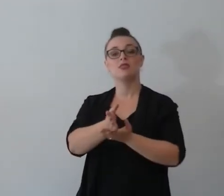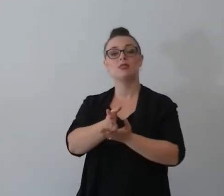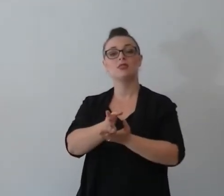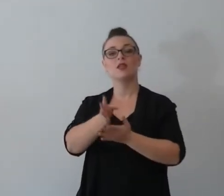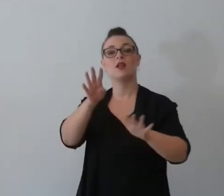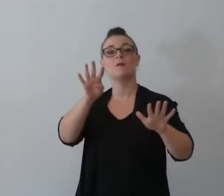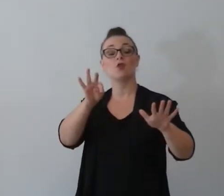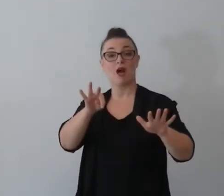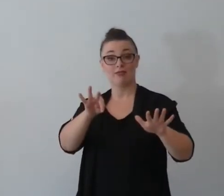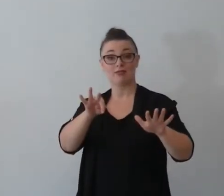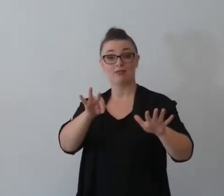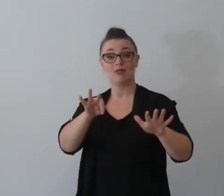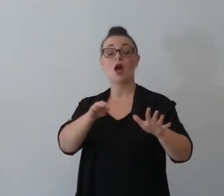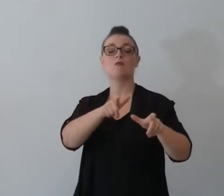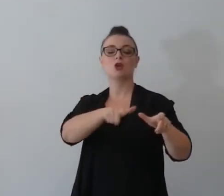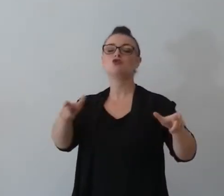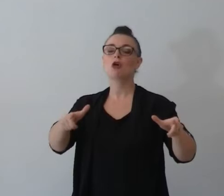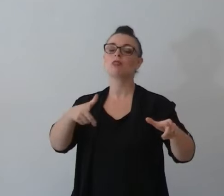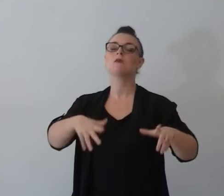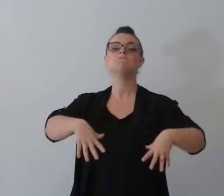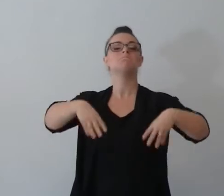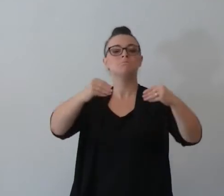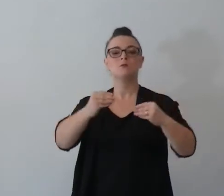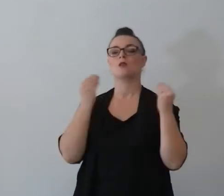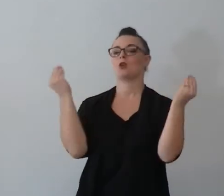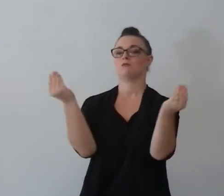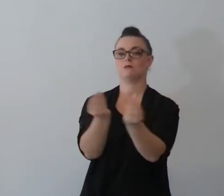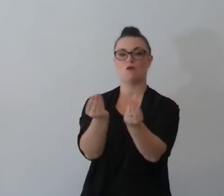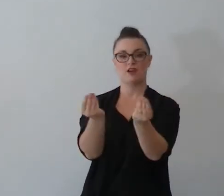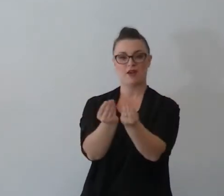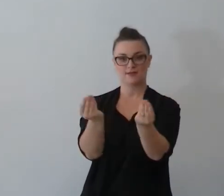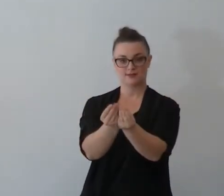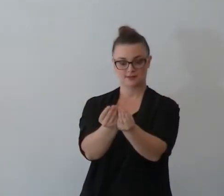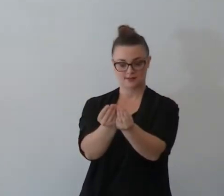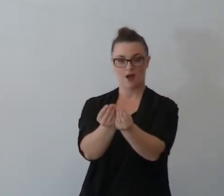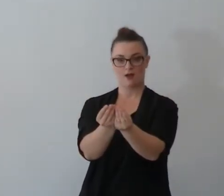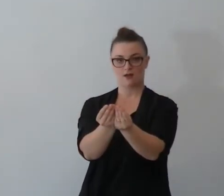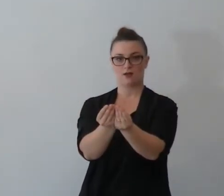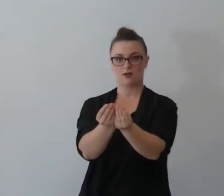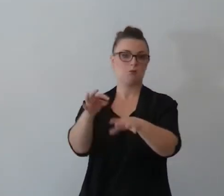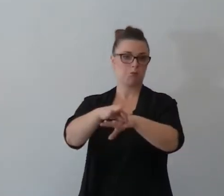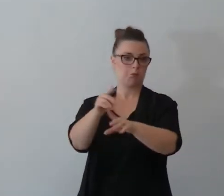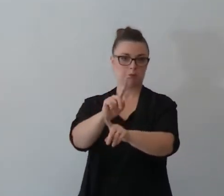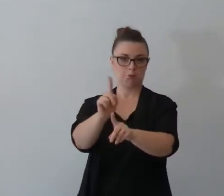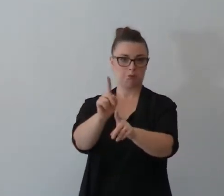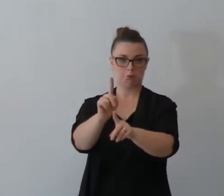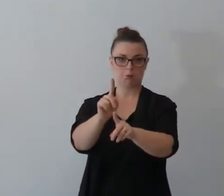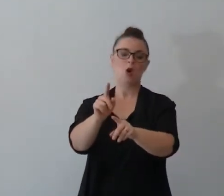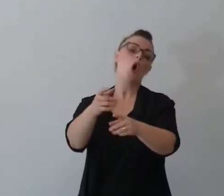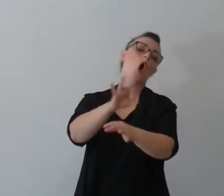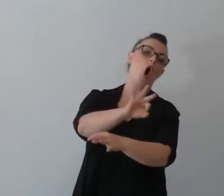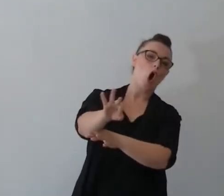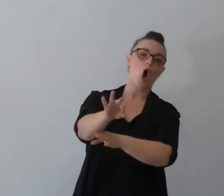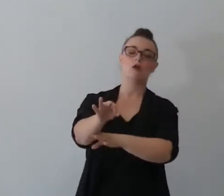convivenza le persone vivono assieme prima del matrimonio ma comunque ci si sposa